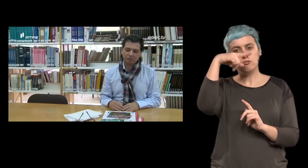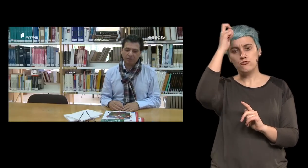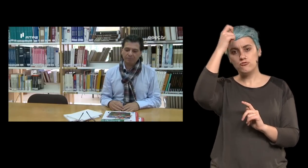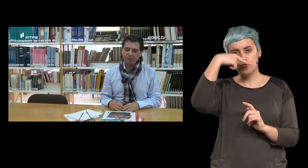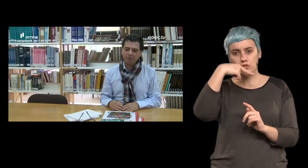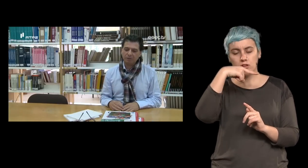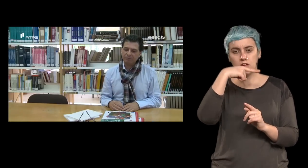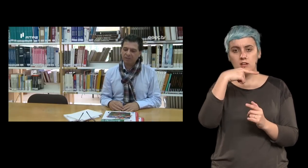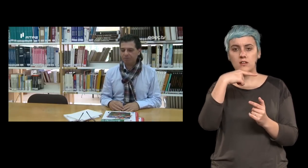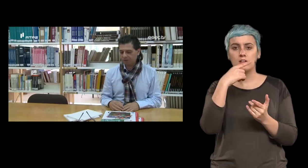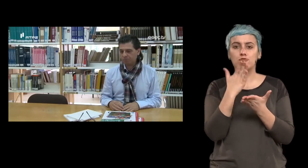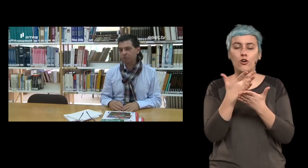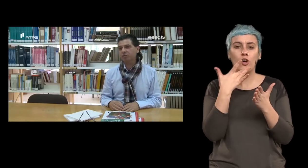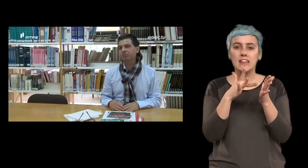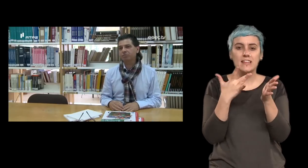história não fique apenas pelos livros